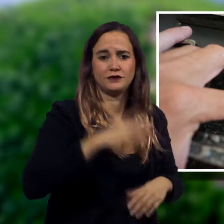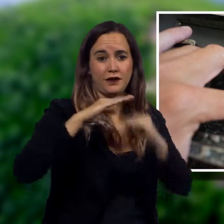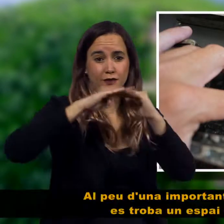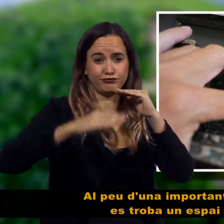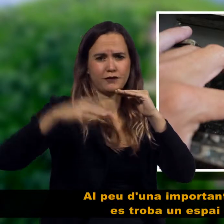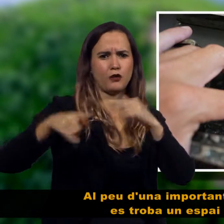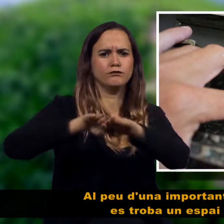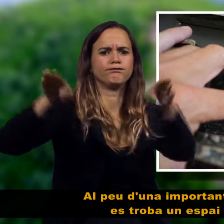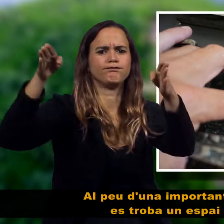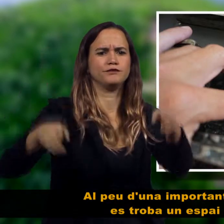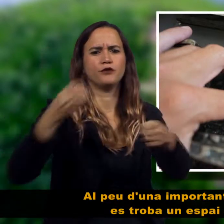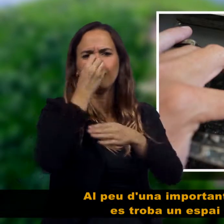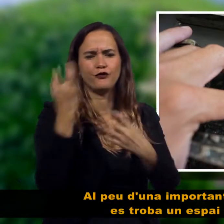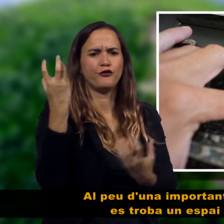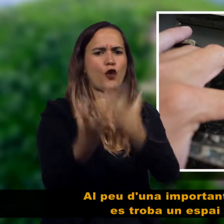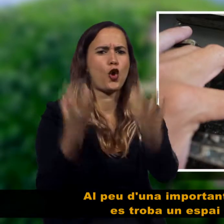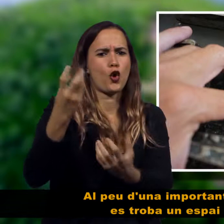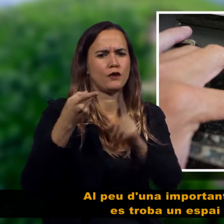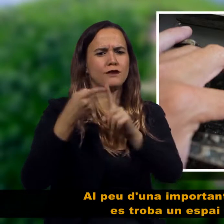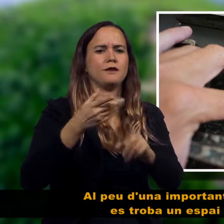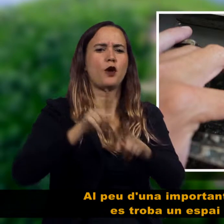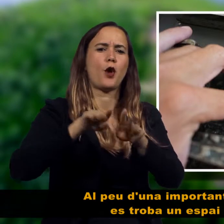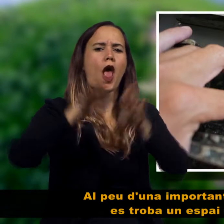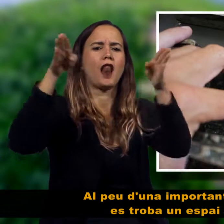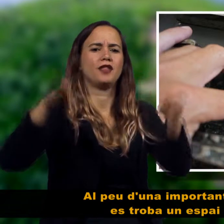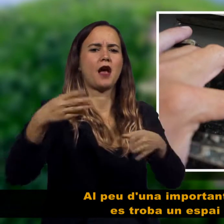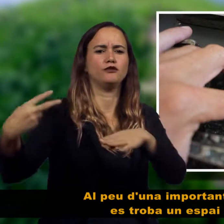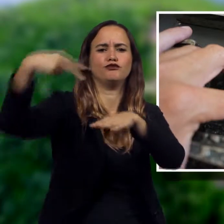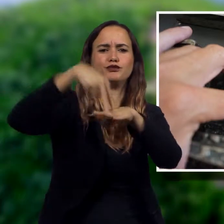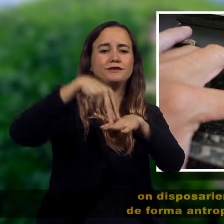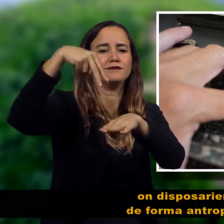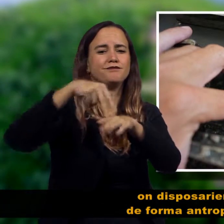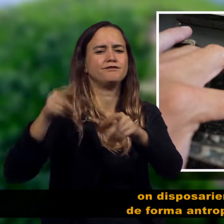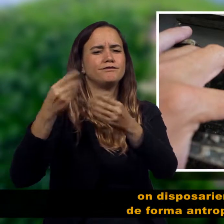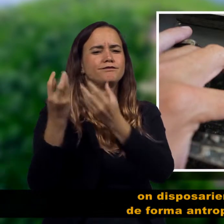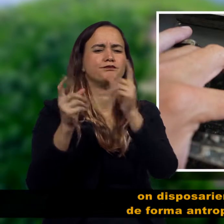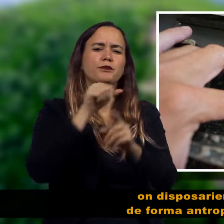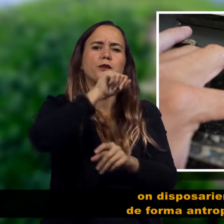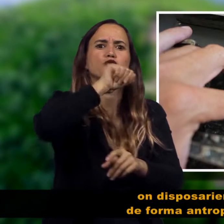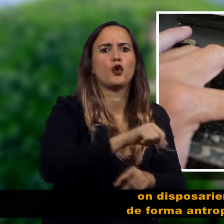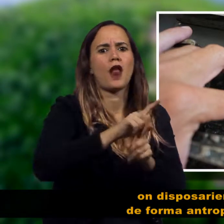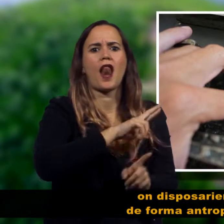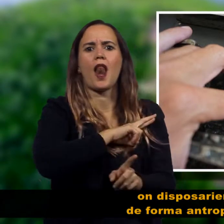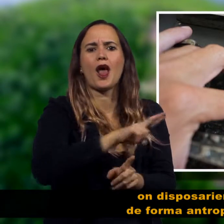Al peu d'una important floració rocosa, es troba un espai amb un altar, on disposarien un ídol de forma antropomòrfica.